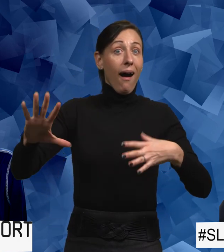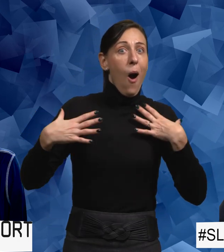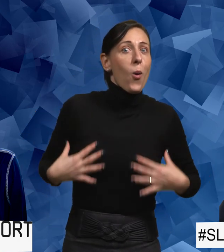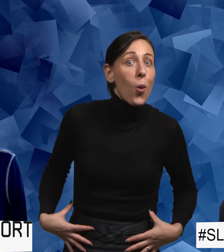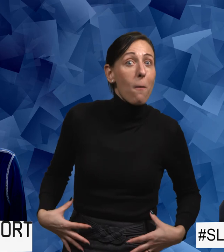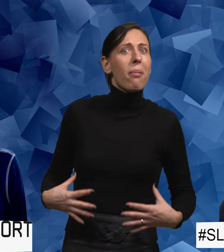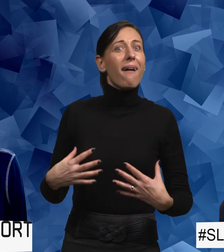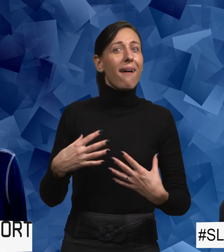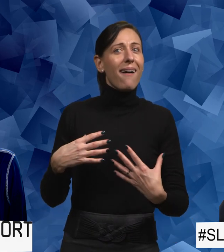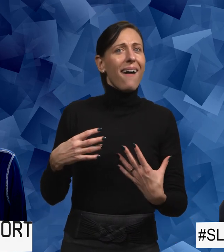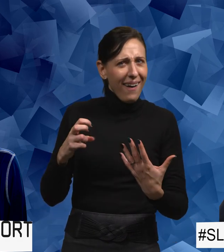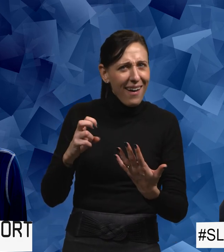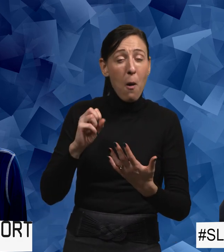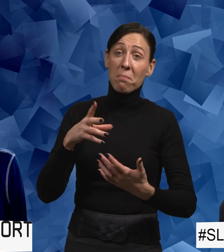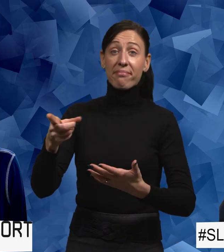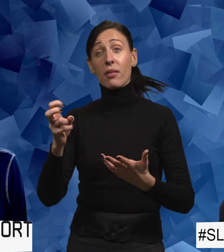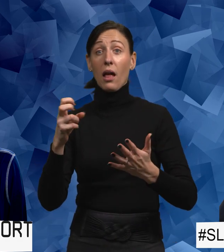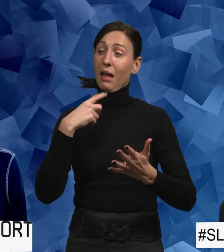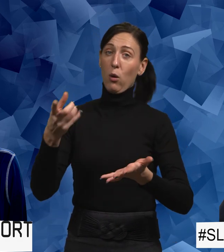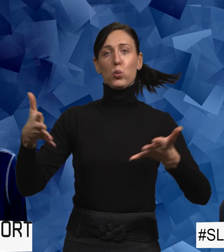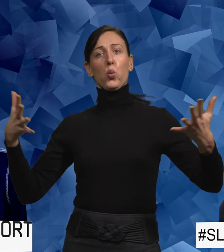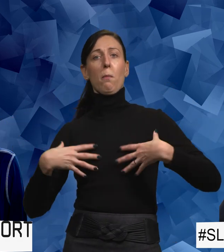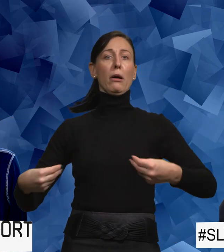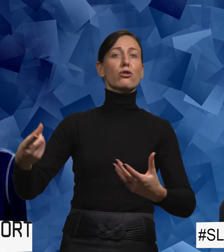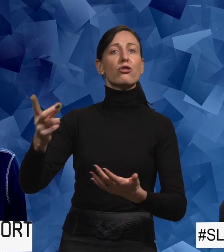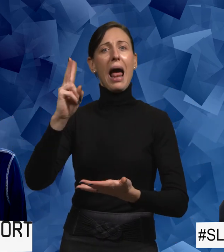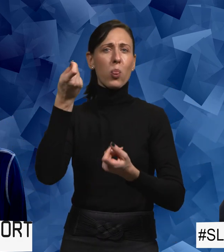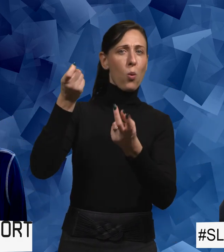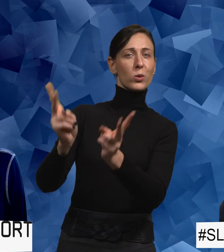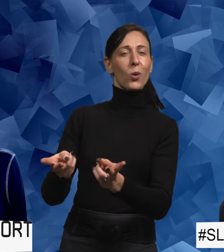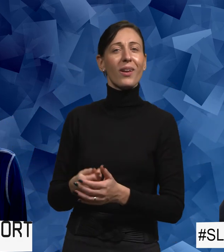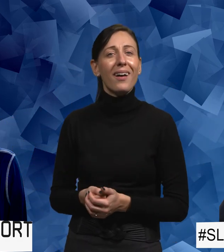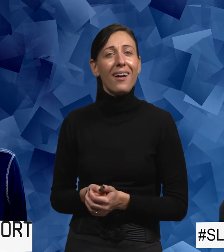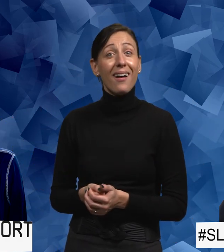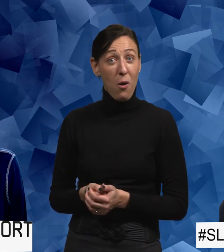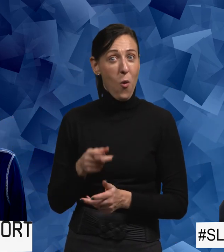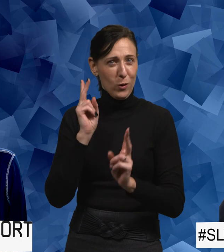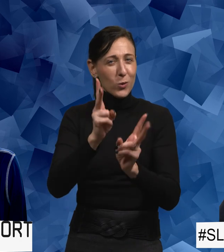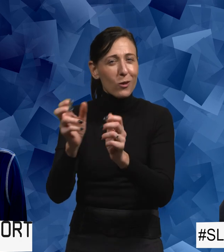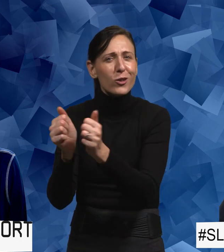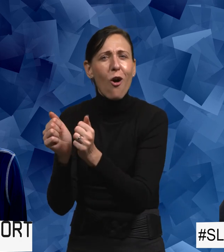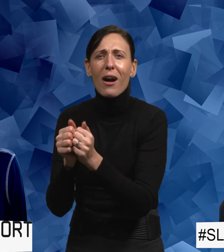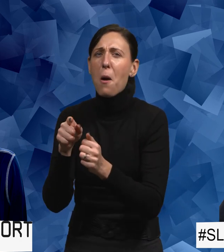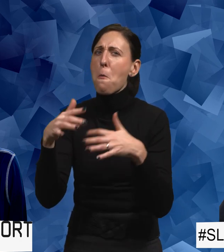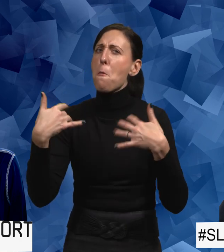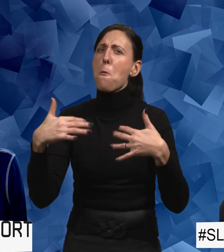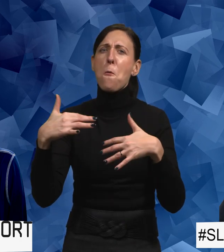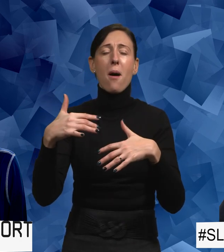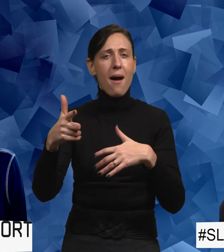företrädena på kroppen om man nu får säga så, att du är storbystad eller någonting sånt? Och så vidare. För det tänker jag så här